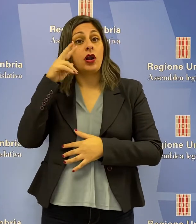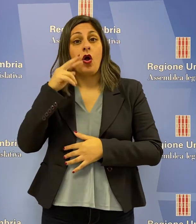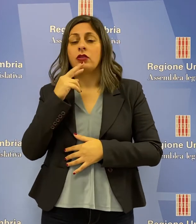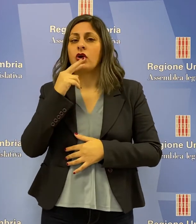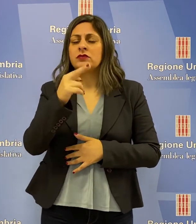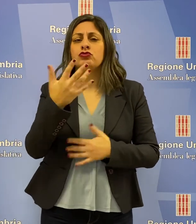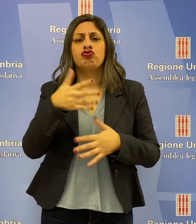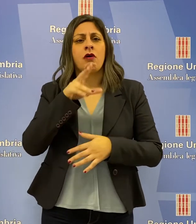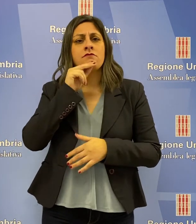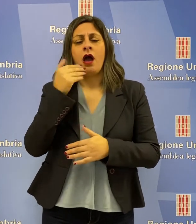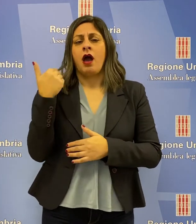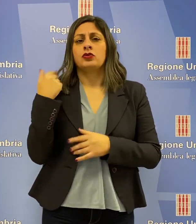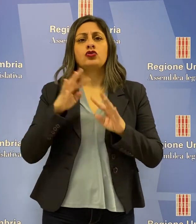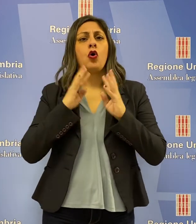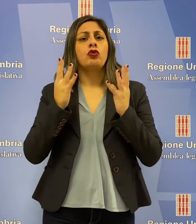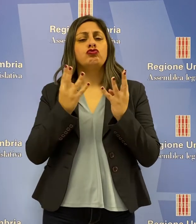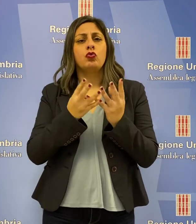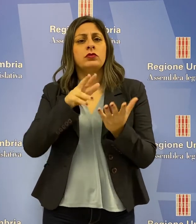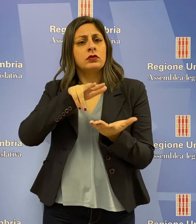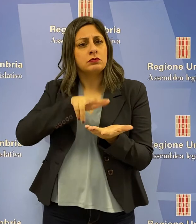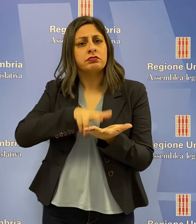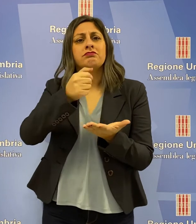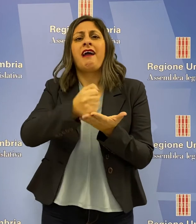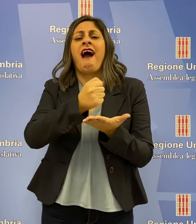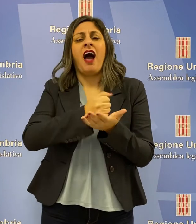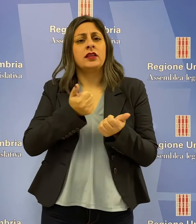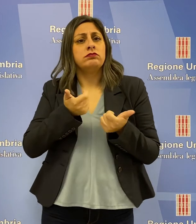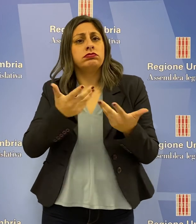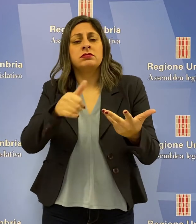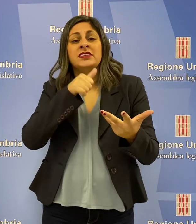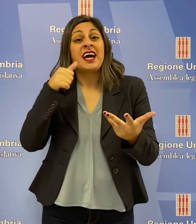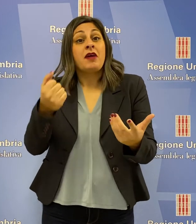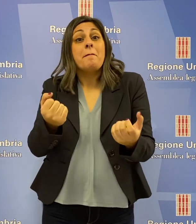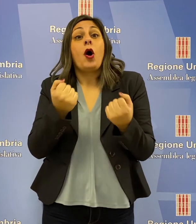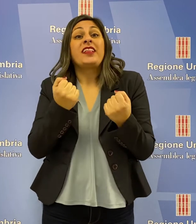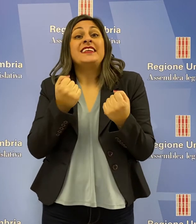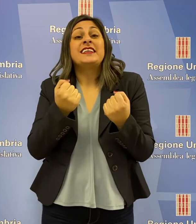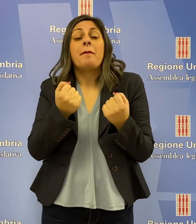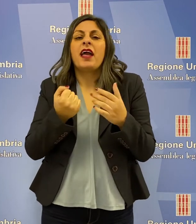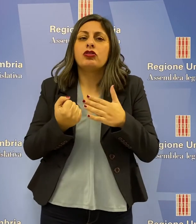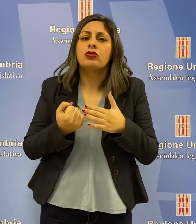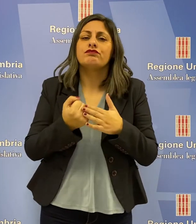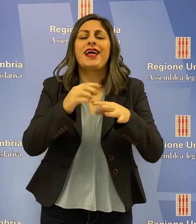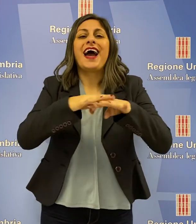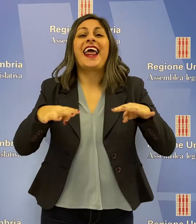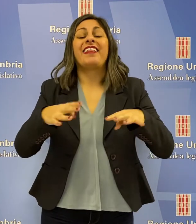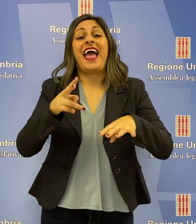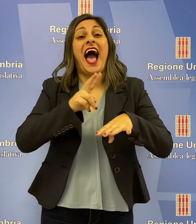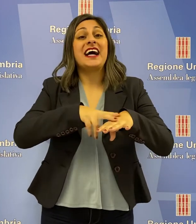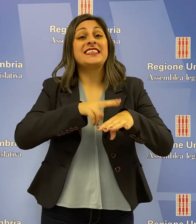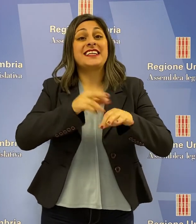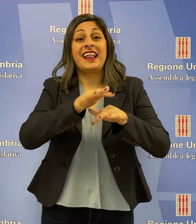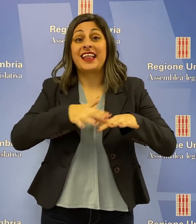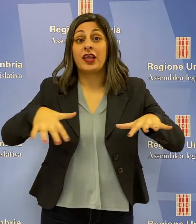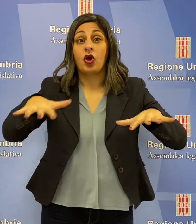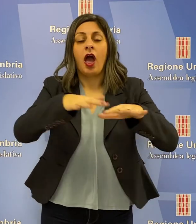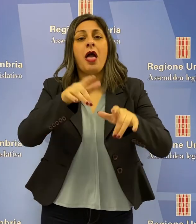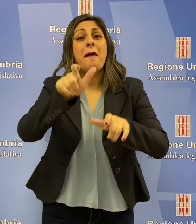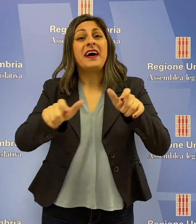ha risposto che da marzo la Giunta ha approvato atti per il potenziamento della rete assistenziale territoriale con la presa in carico dei pazienti